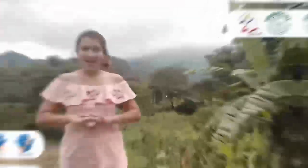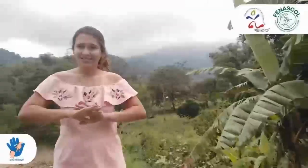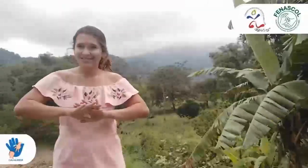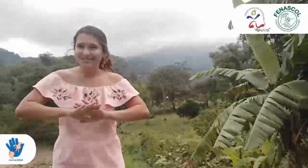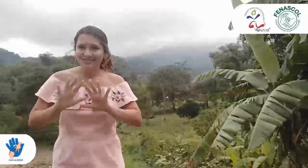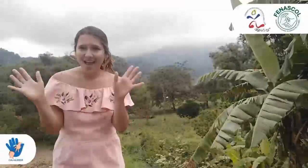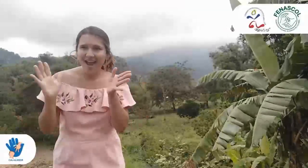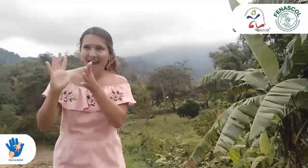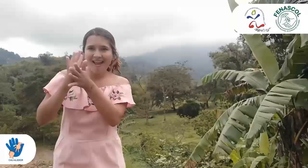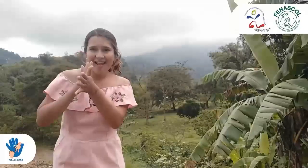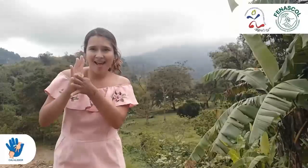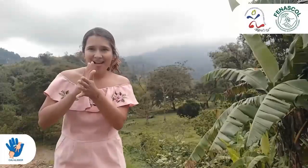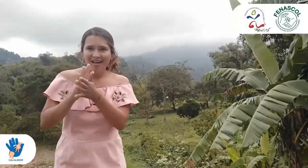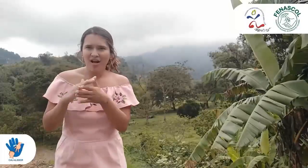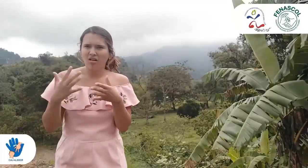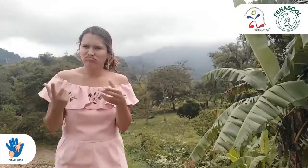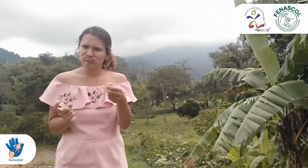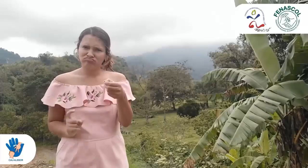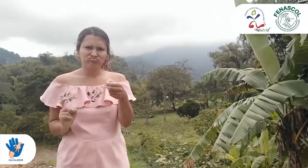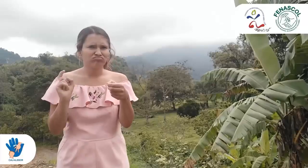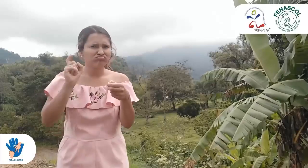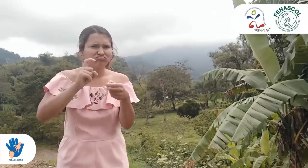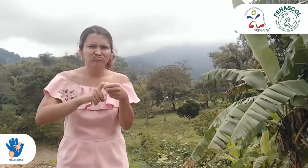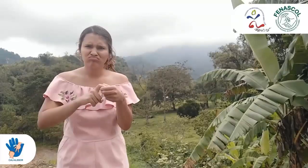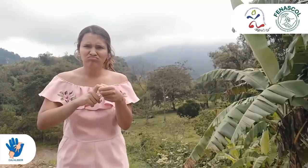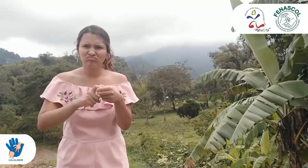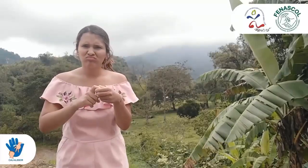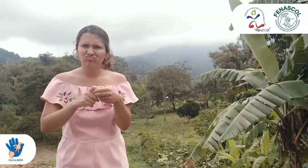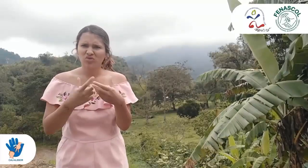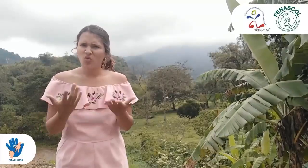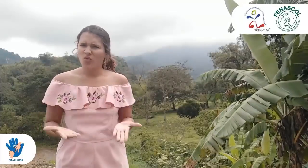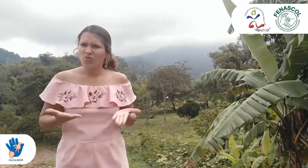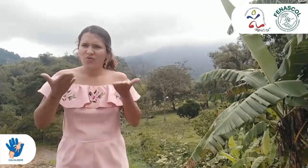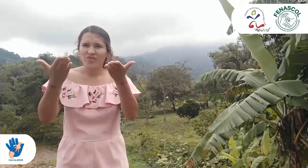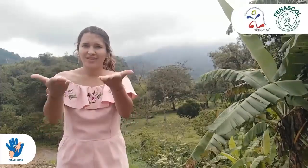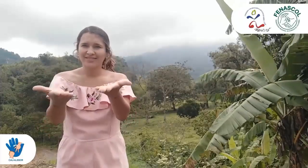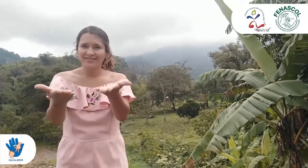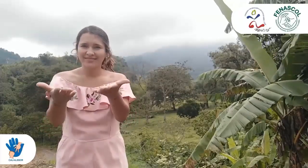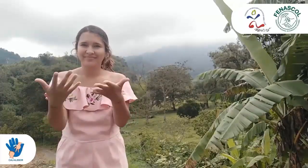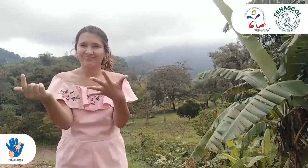¿Y qué incluye la inscripción? ¡Miren!